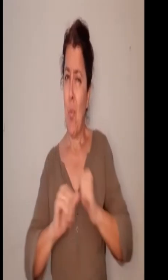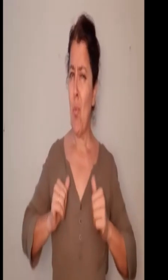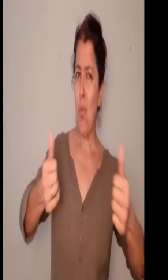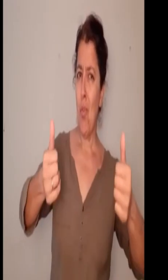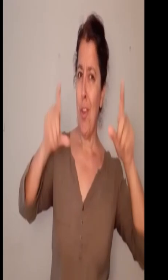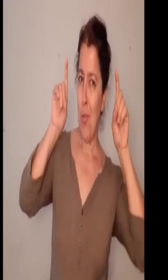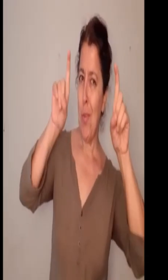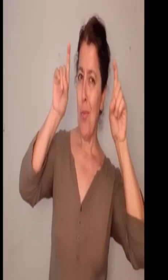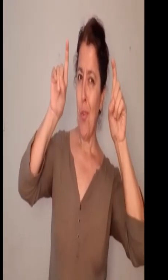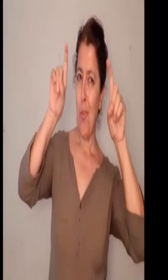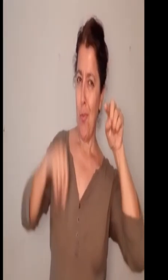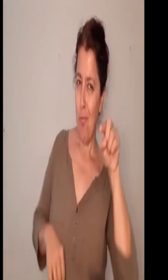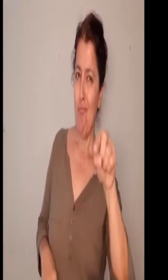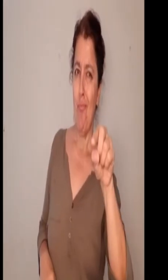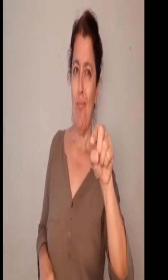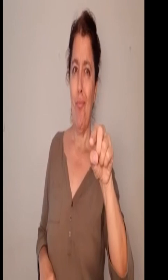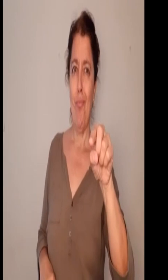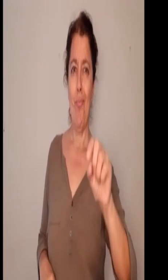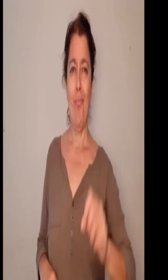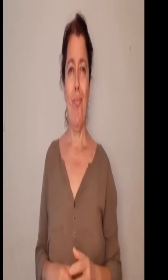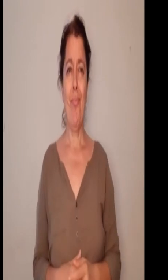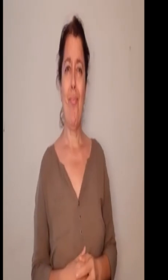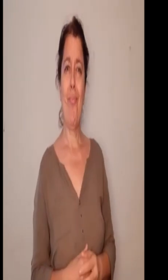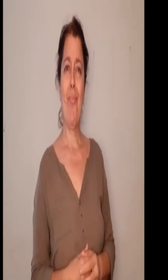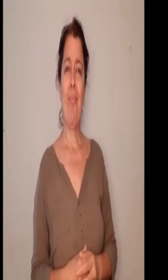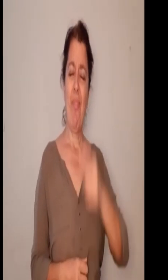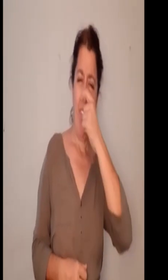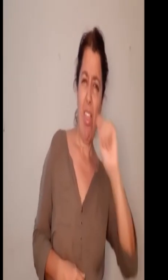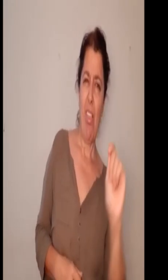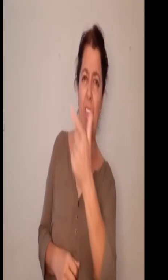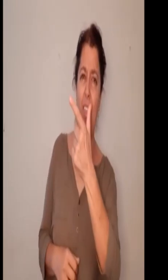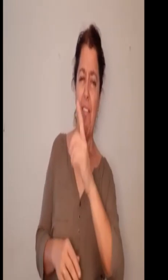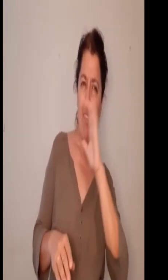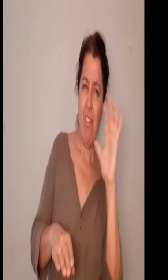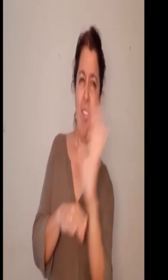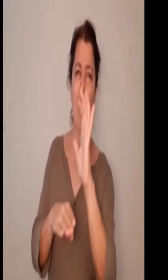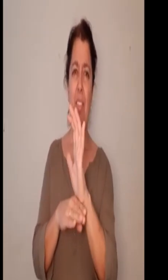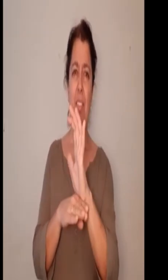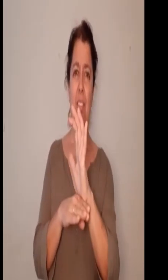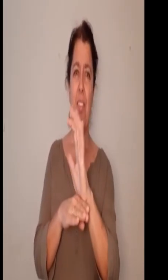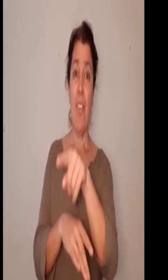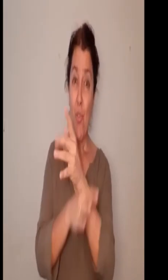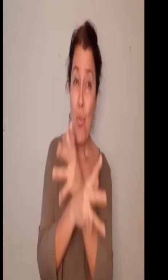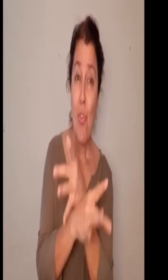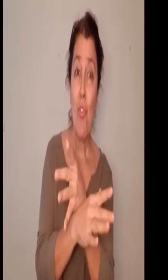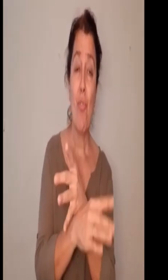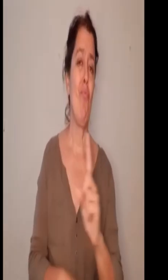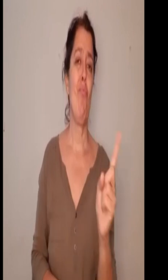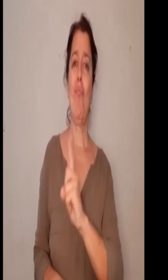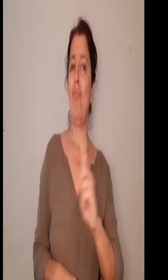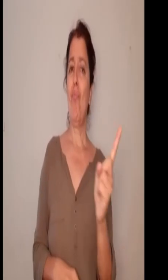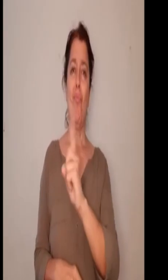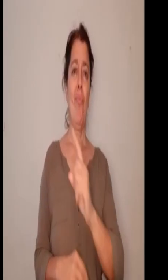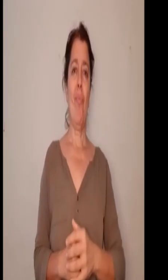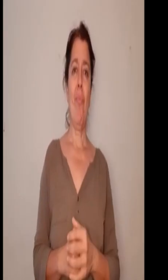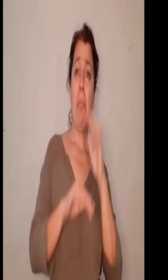de nacer Una burla, un desprecio, ciego no es Normalizarlo está mal, lo haremos